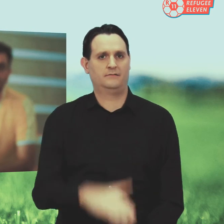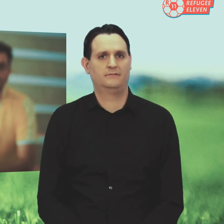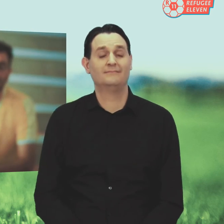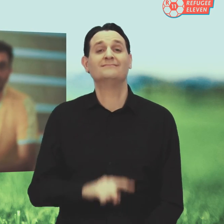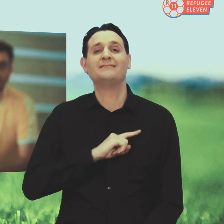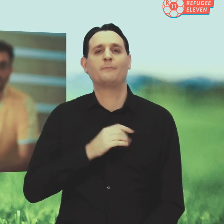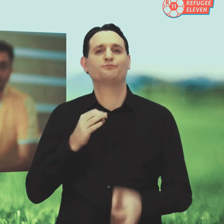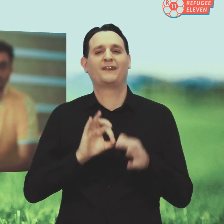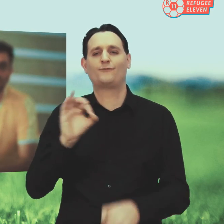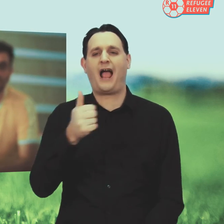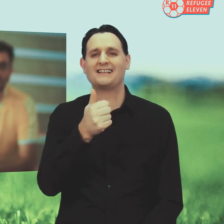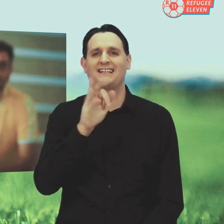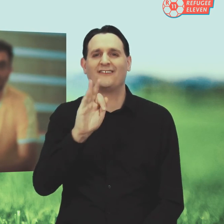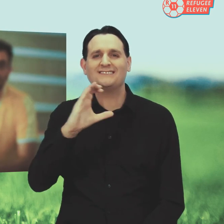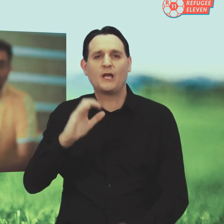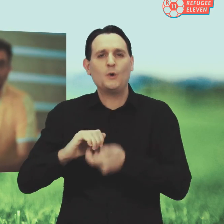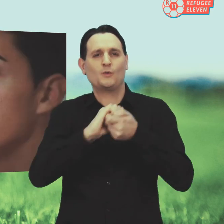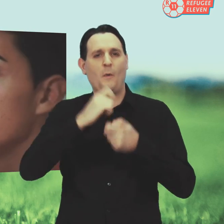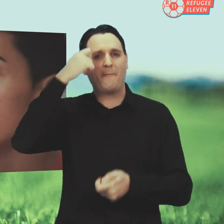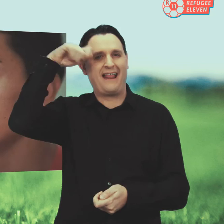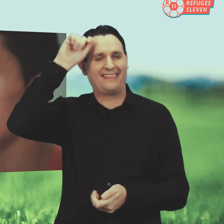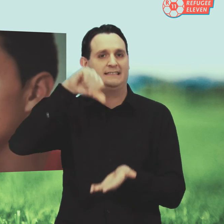1. FC Union Berlin auf der zentralen Mittelfeldposition.